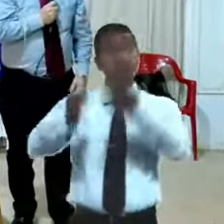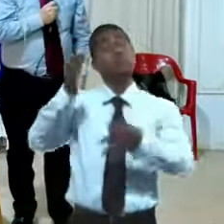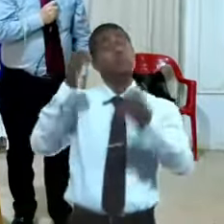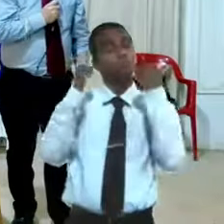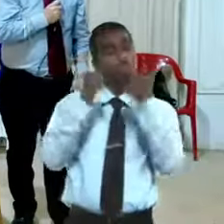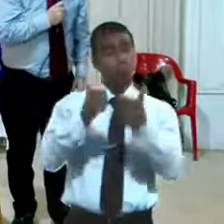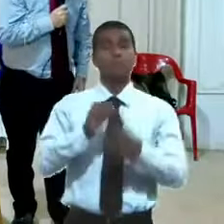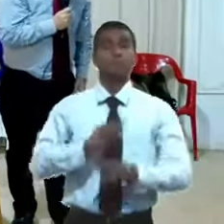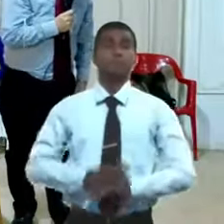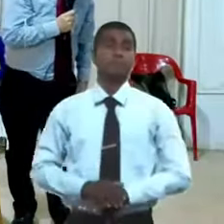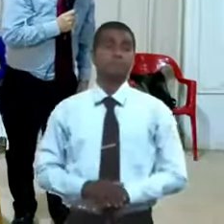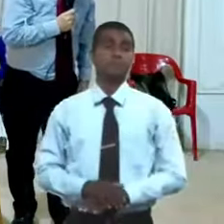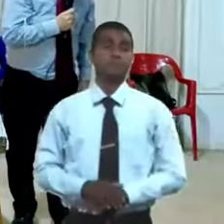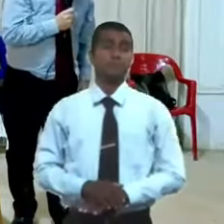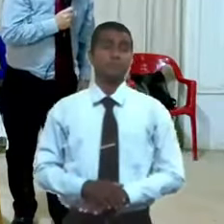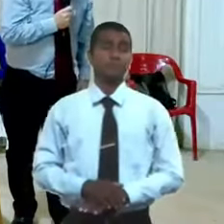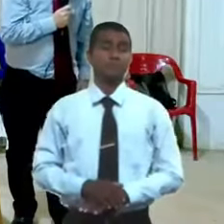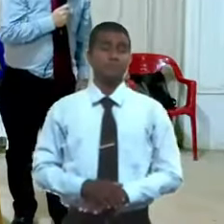a nadie